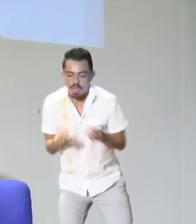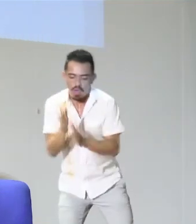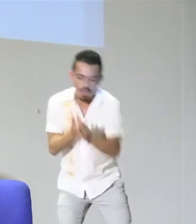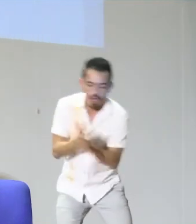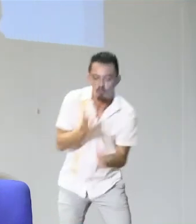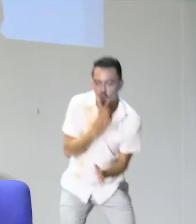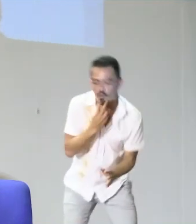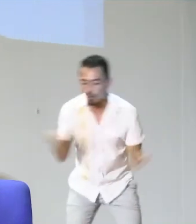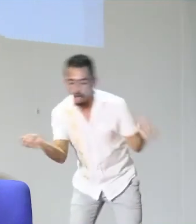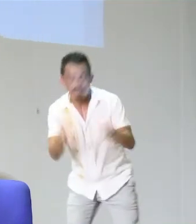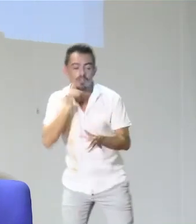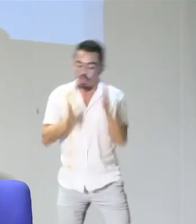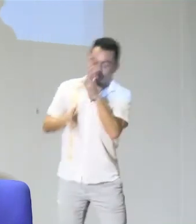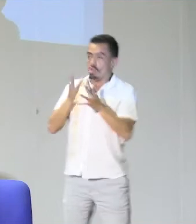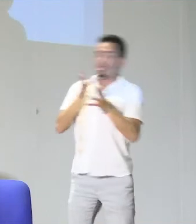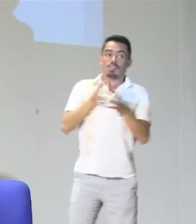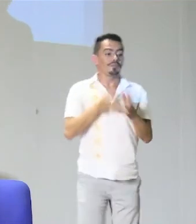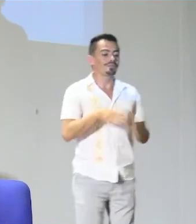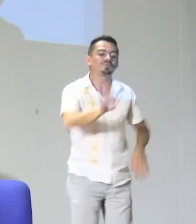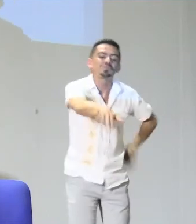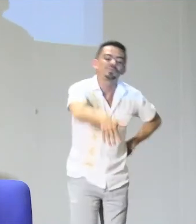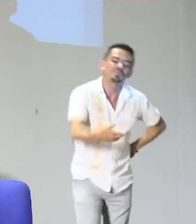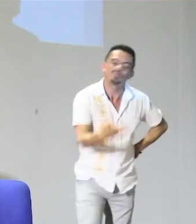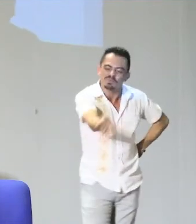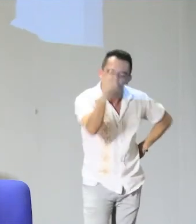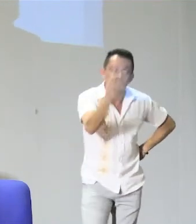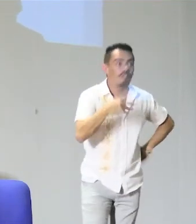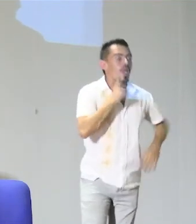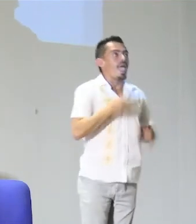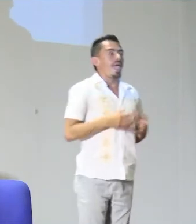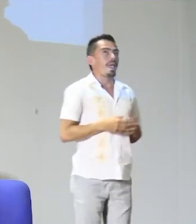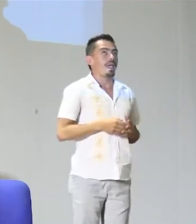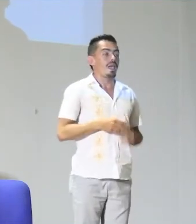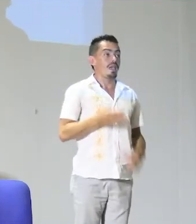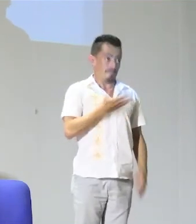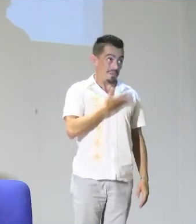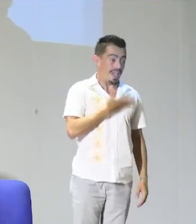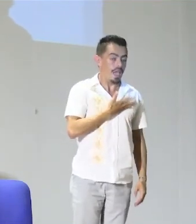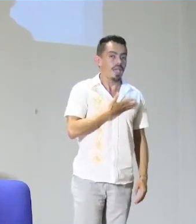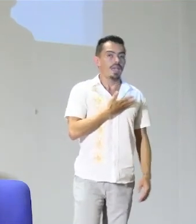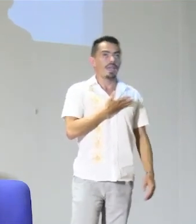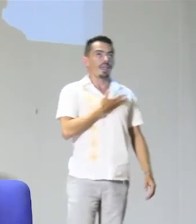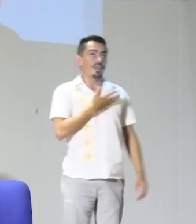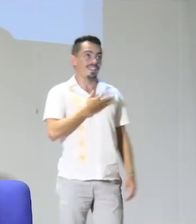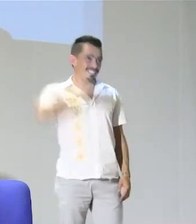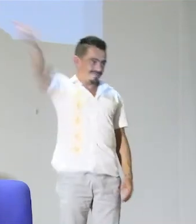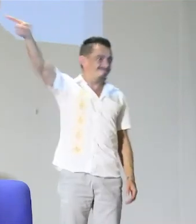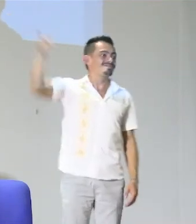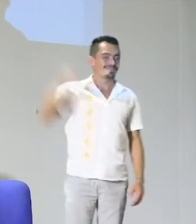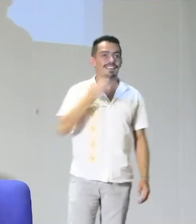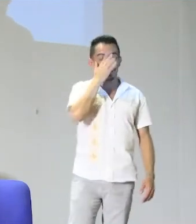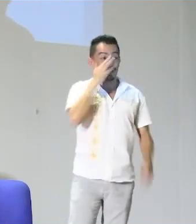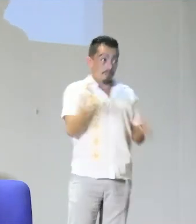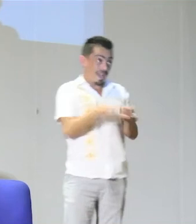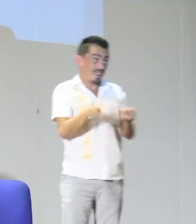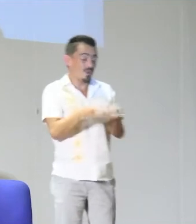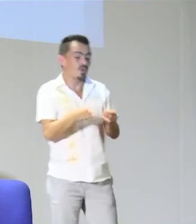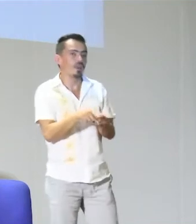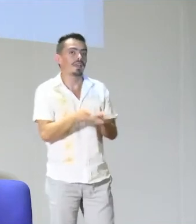autodeterminación y su independencia. No solamente es generar vocabularios, ¿sí? Porque a veces se genera algo